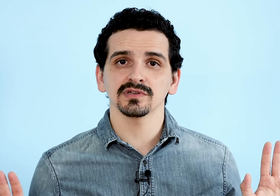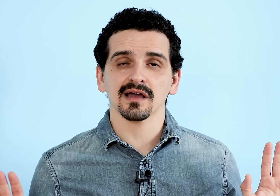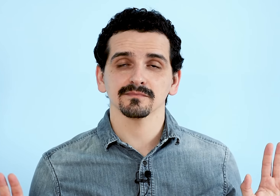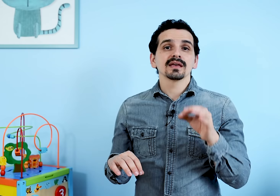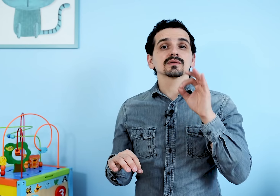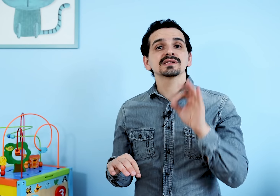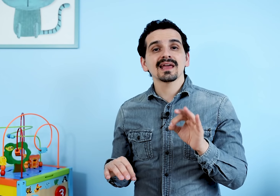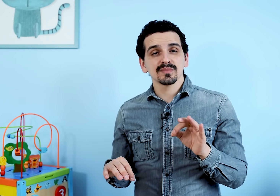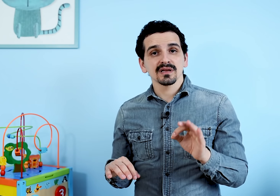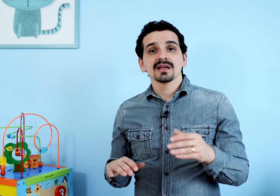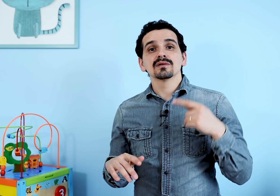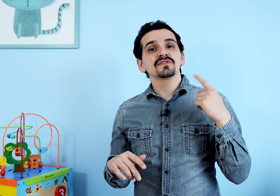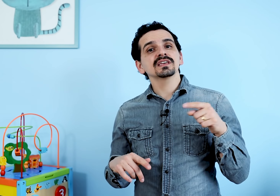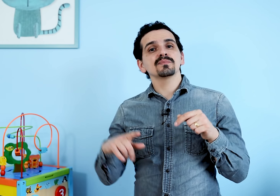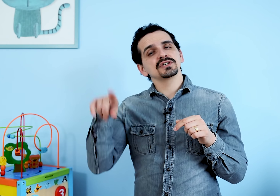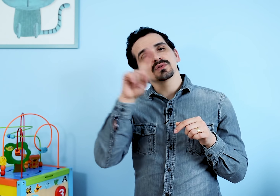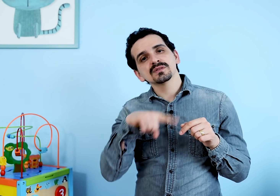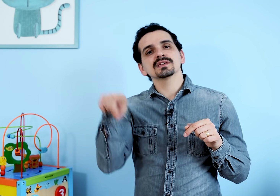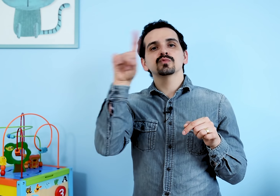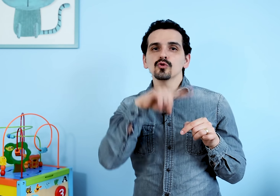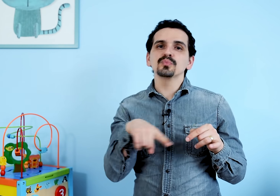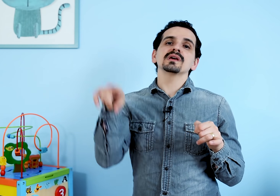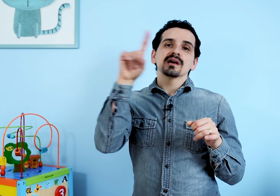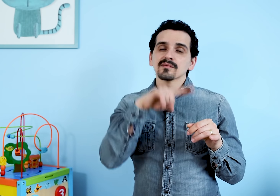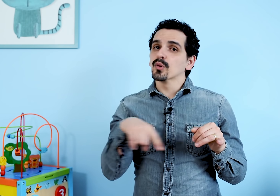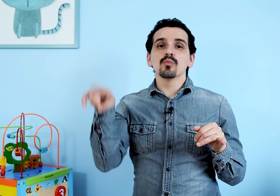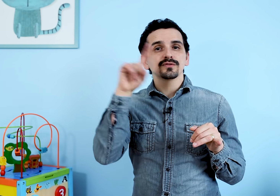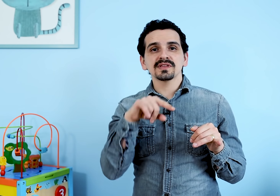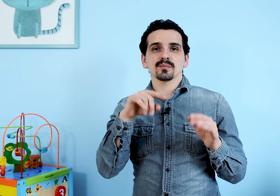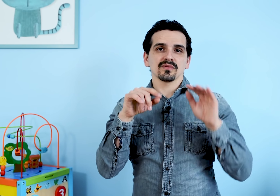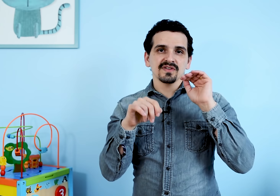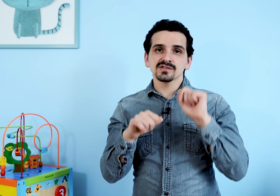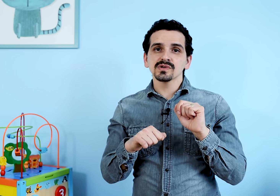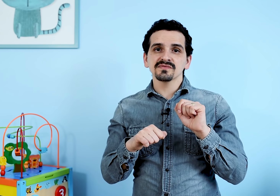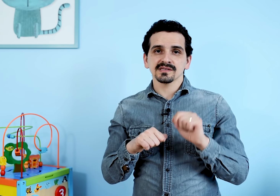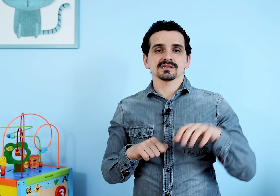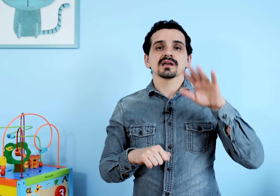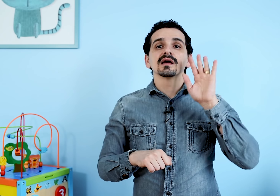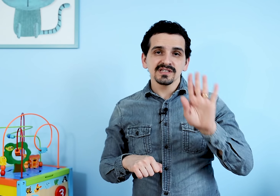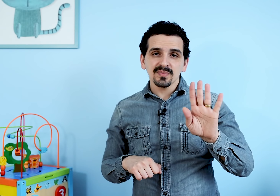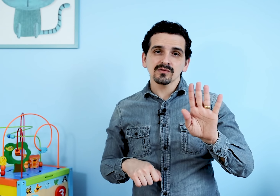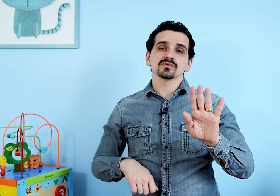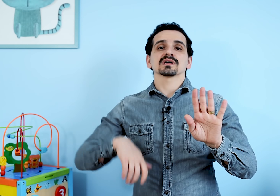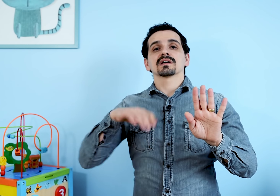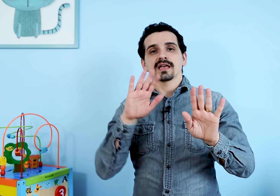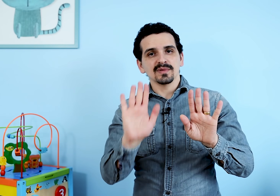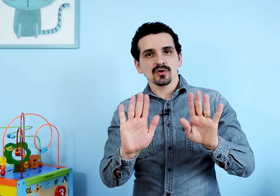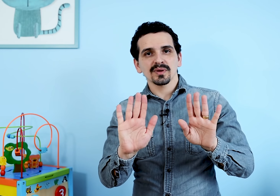vou dar. Então se lembre, não fique repetindo esse mesmo loop por muito tempo. Fez duas vezes, fiz a pergunta, imitou a